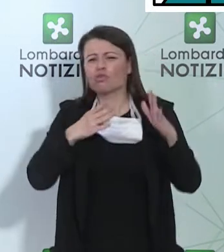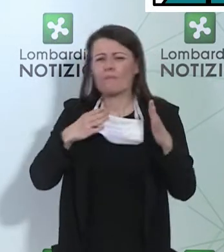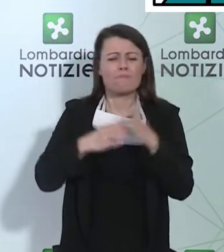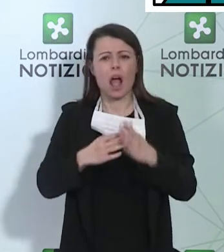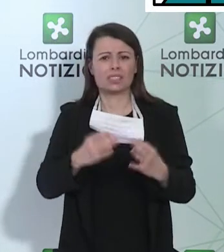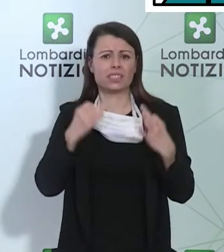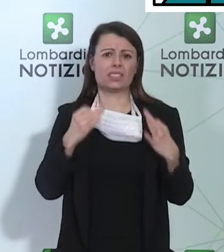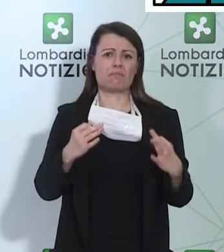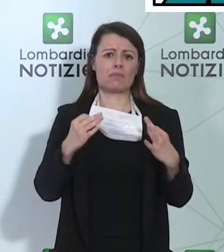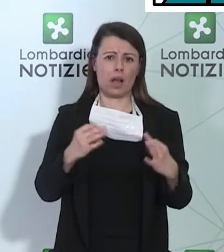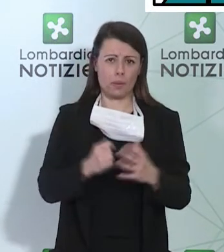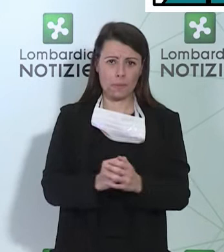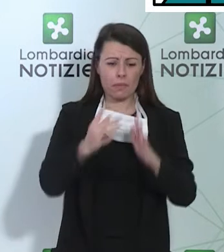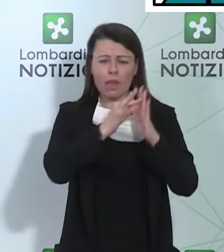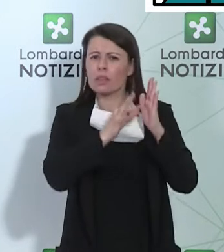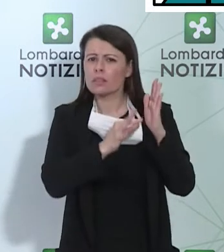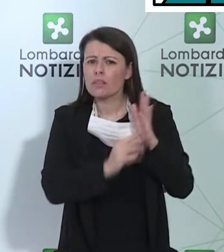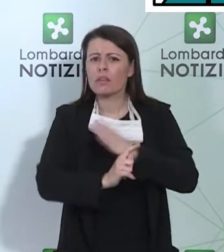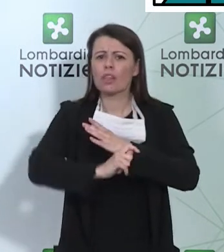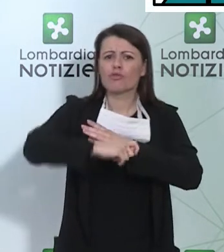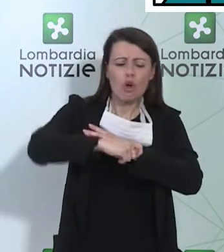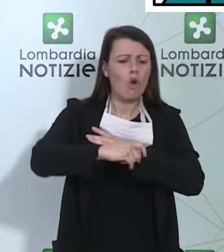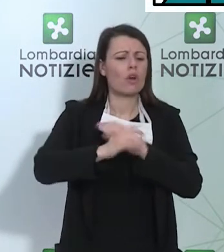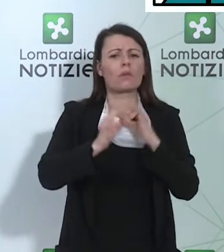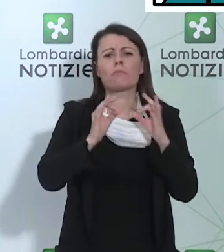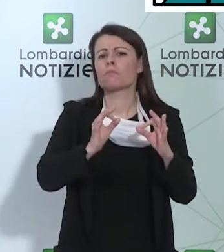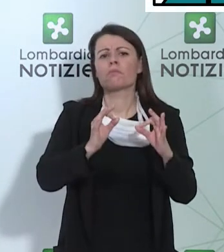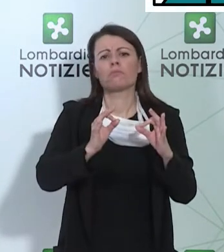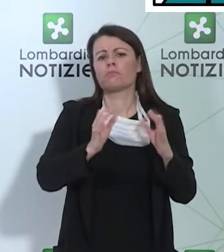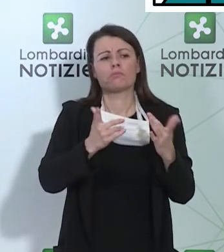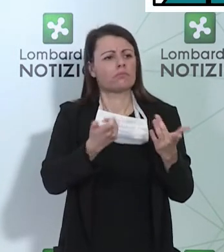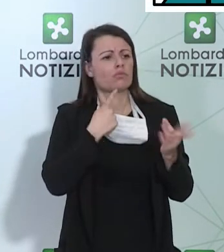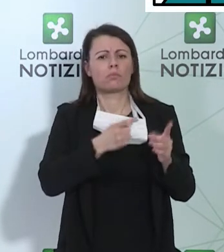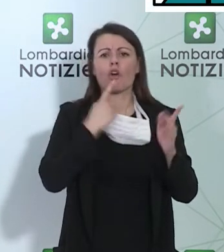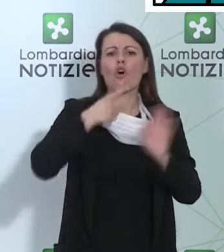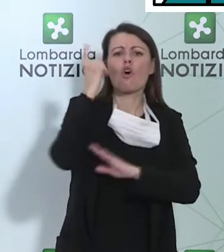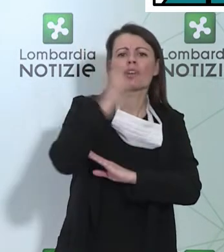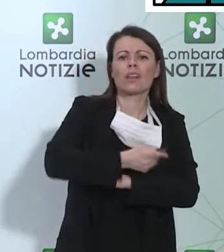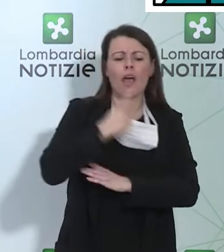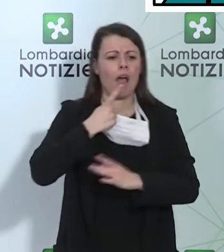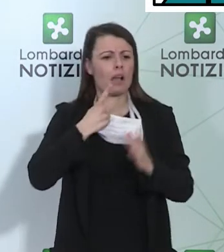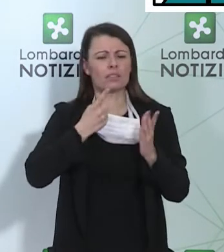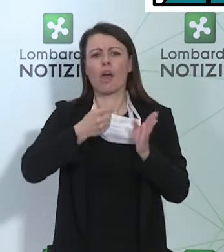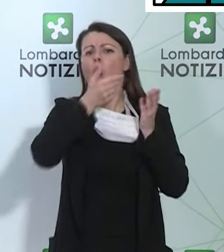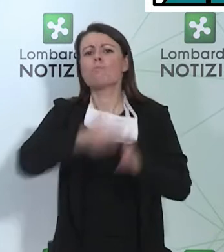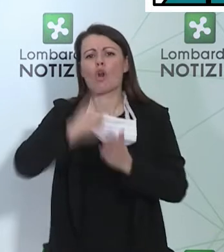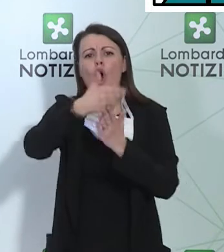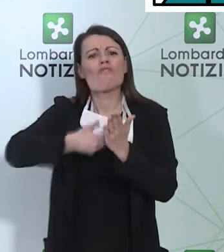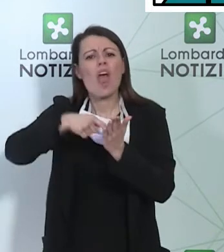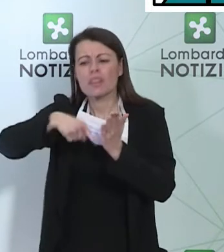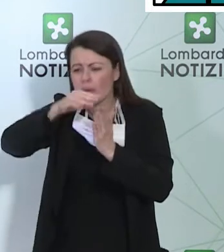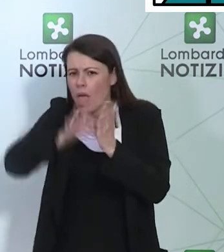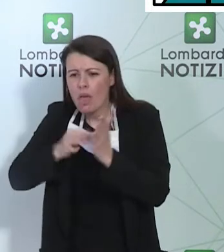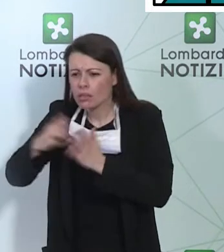rispettare tutte le indicazioni contenute nelle varie ordinanze, nei vari provvedimenti, perché altrimenti